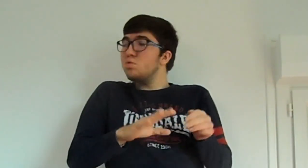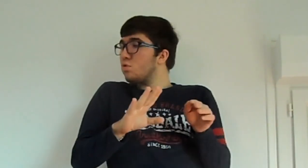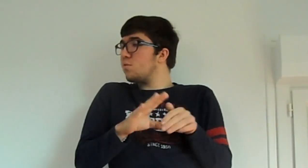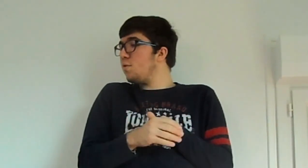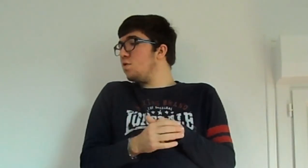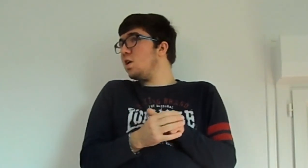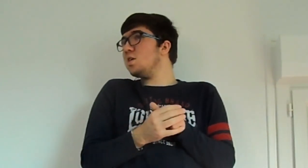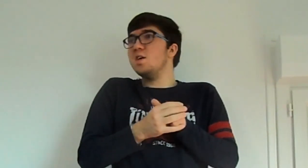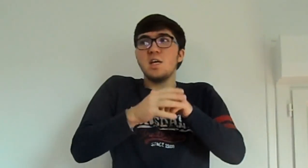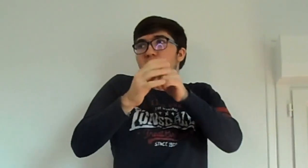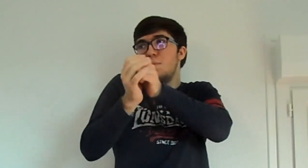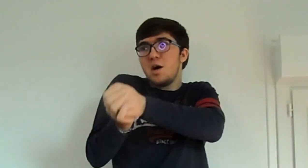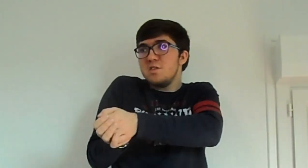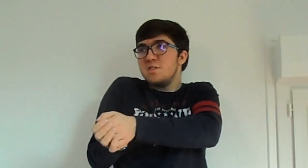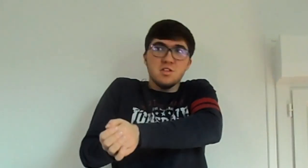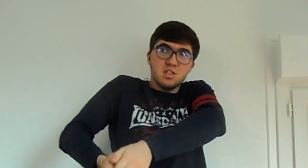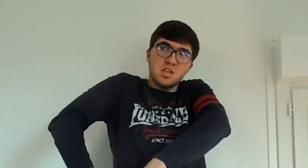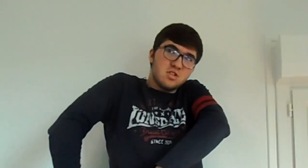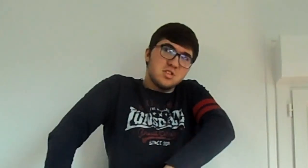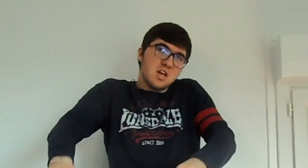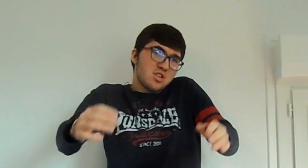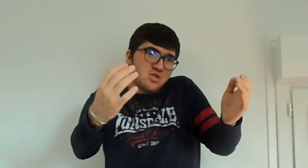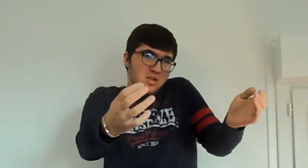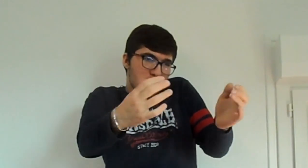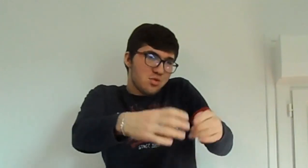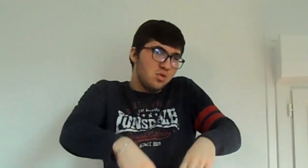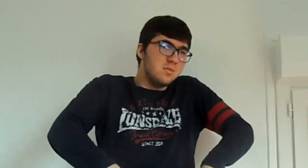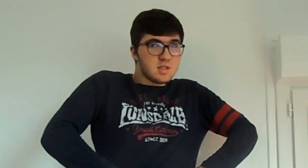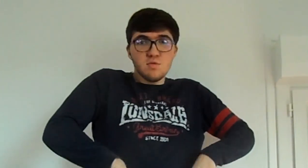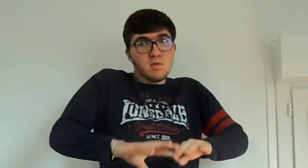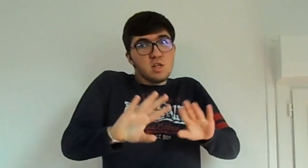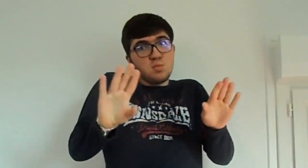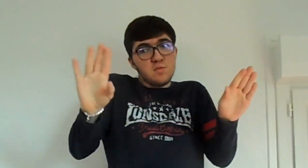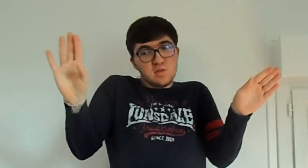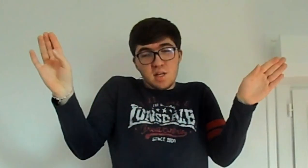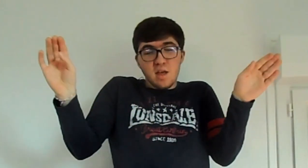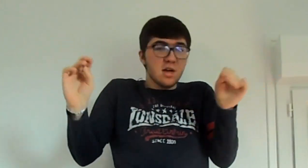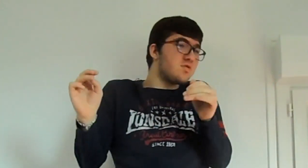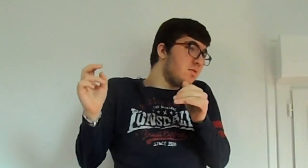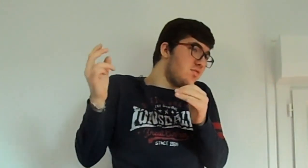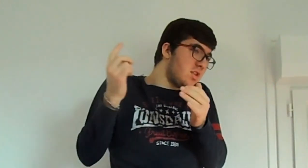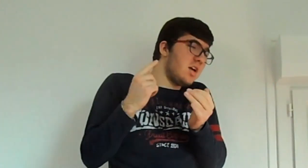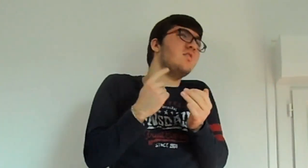Tout ce que je peux vous dire, c'est qu'à la base, c'était censé être sur Naruto. Si vous voulez, peux vous aider, je peux vous dire,